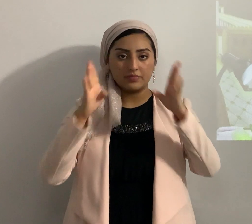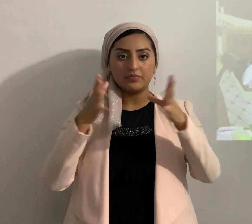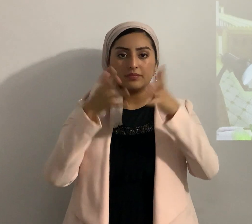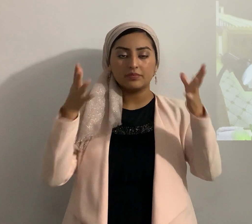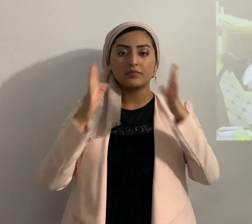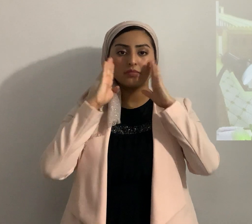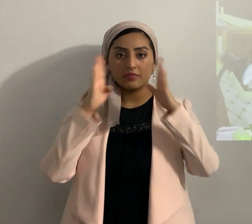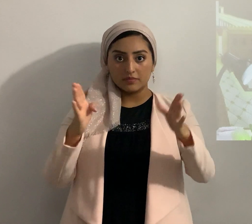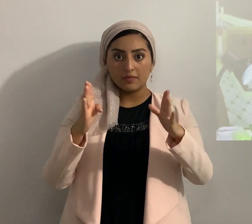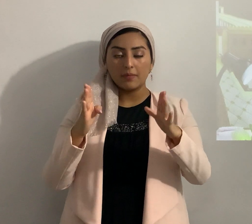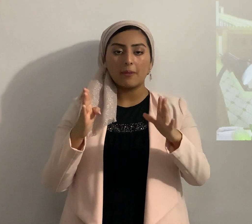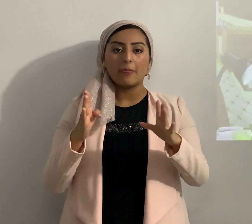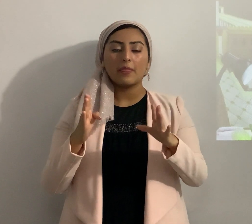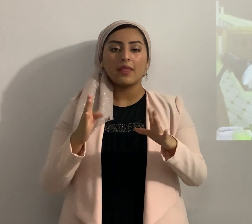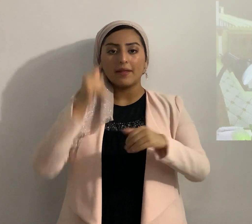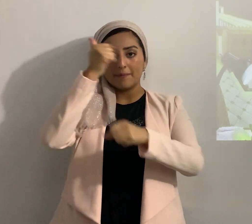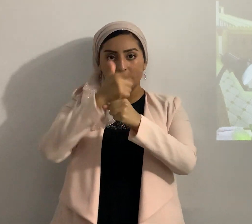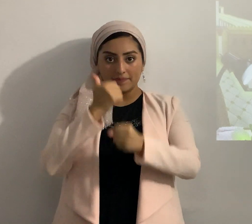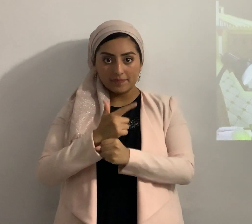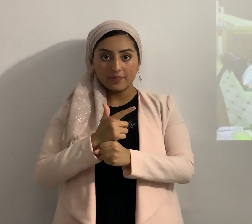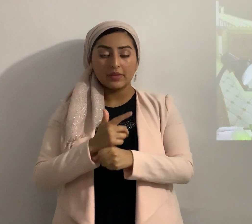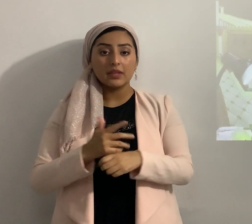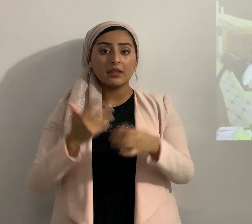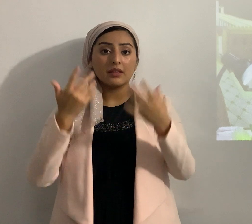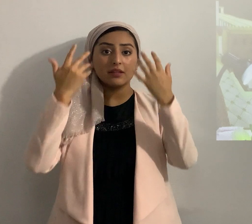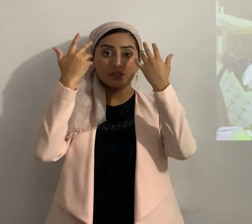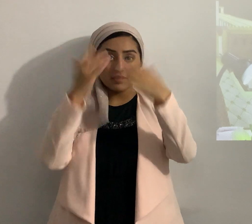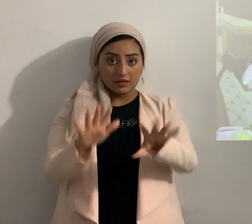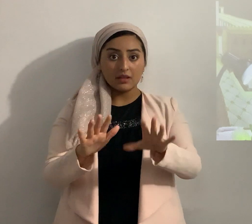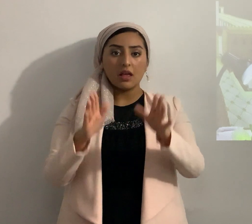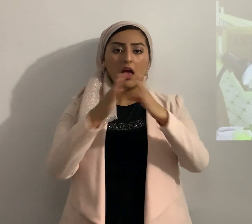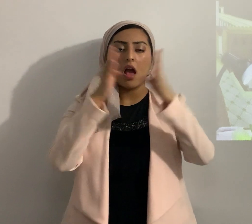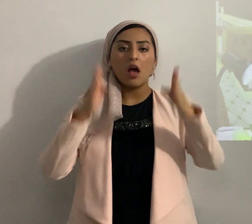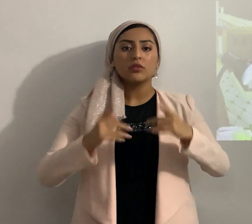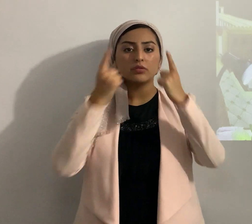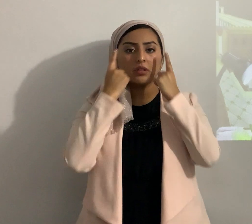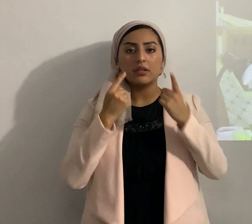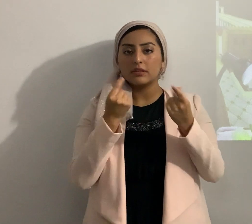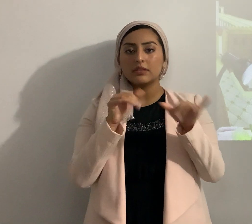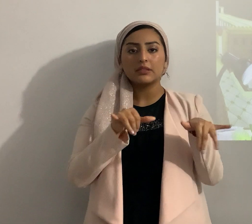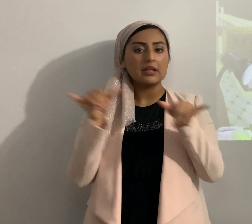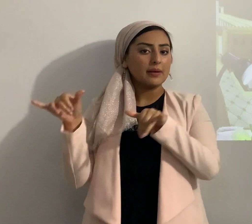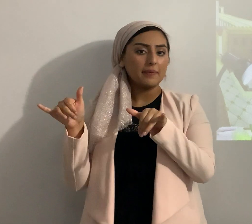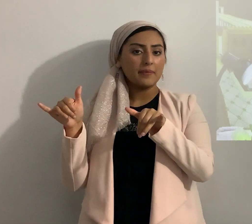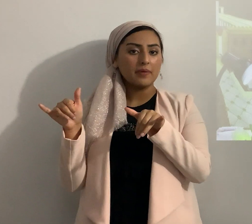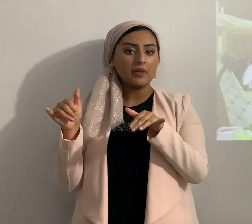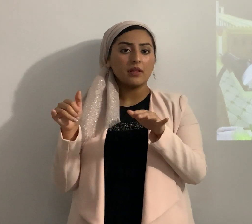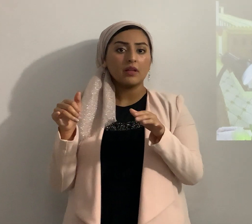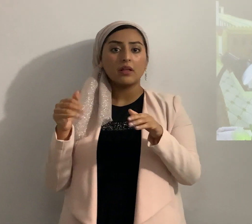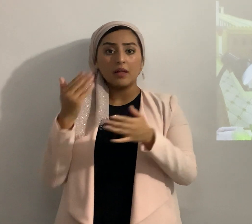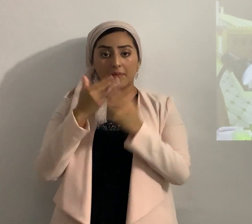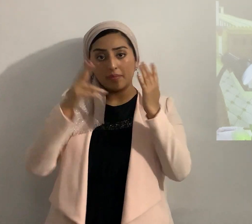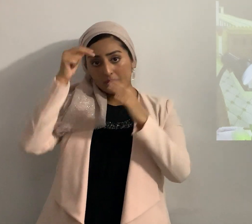hermanos hermanas después la casa de Judá hizo lo mismo consagró caballos al diablo